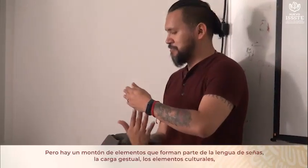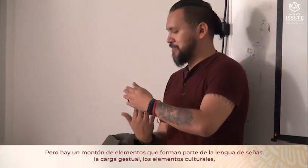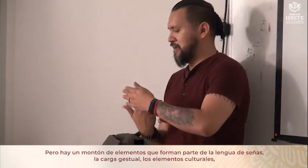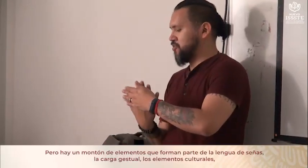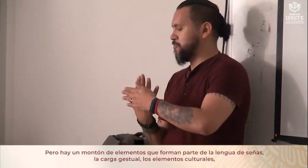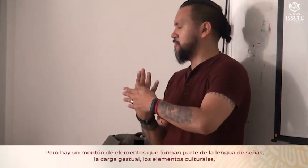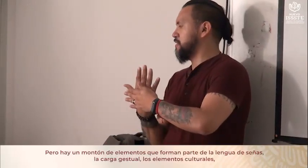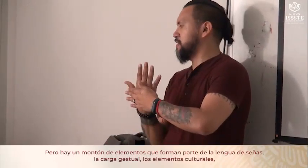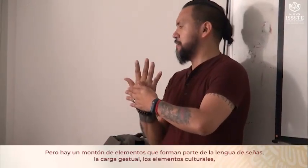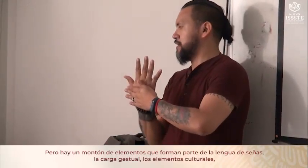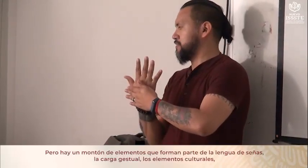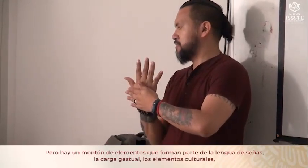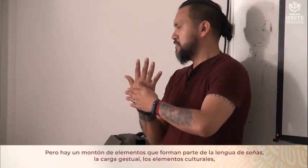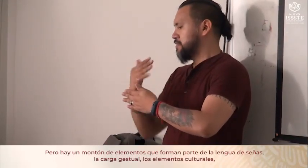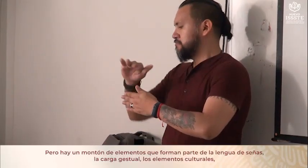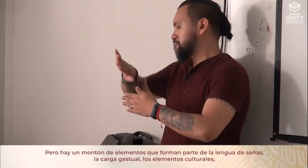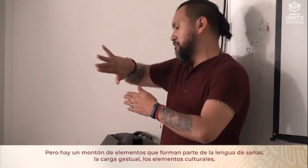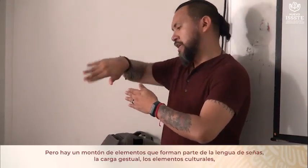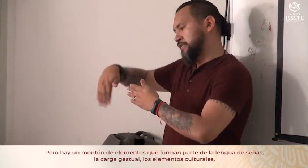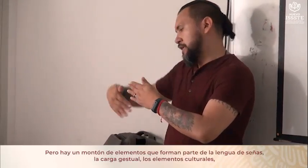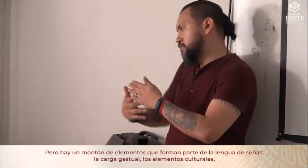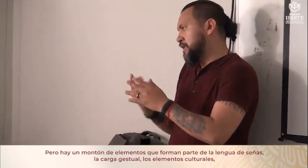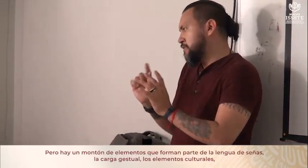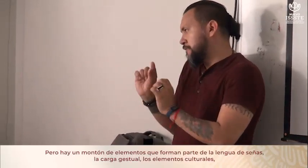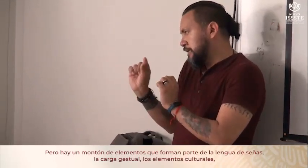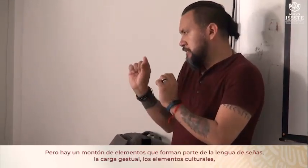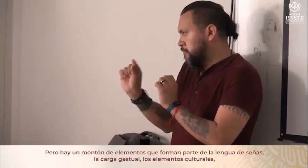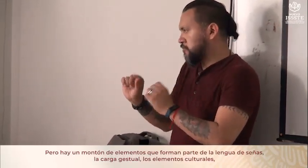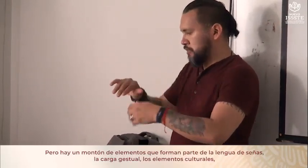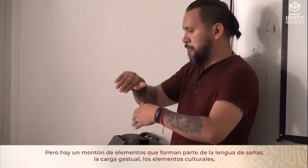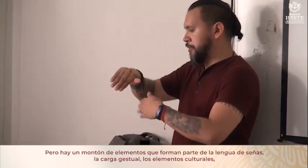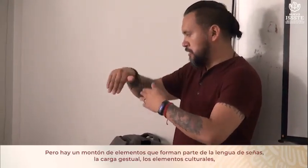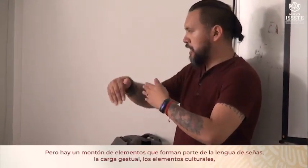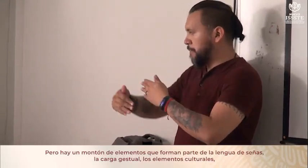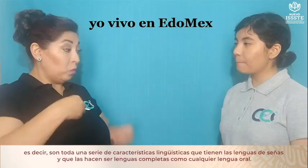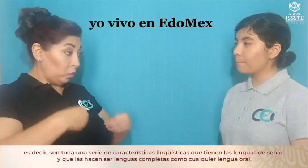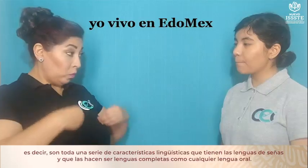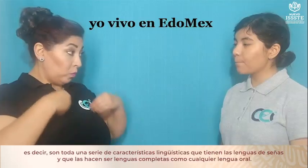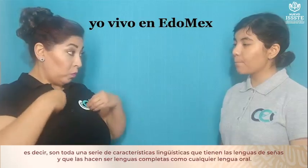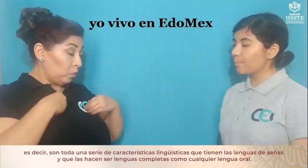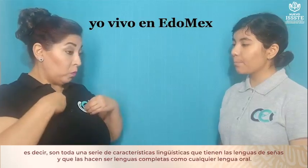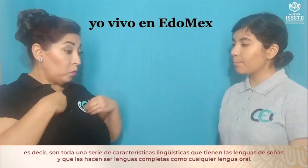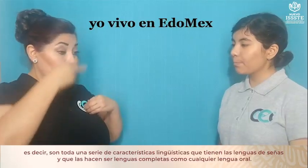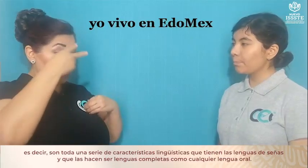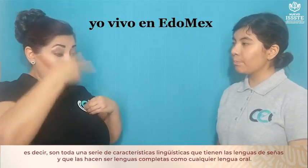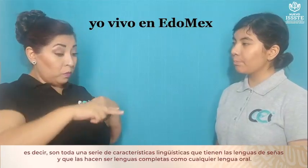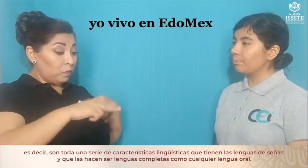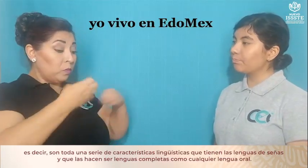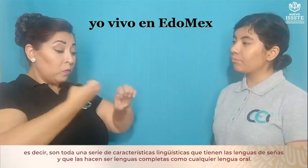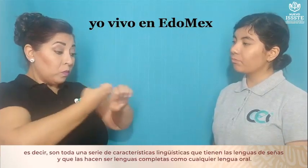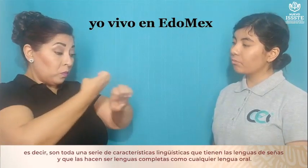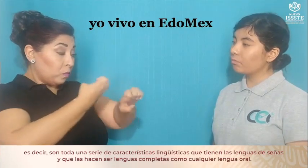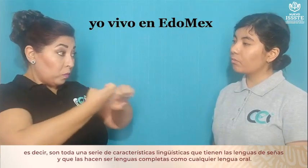forman parte de la lengua de señas, la carga gestual, los elementos culturales, es decir son toda una serie de características